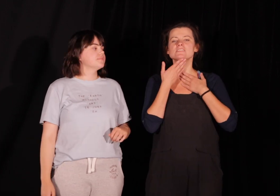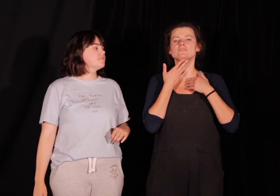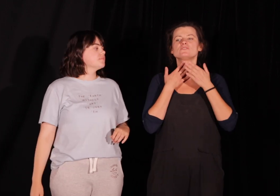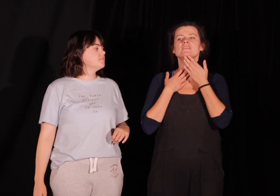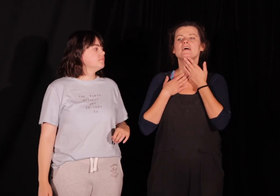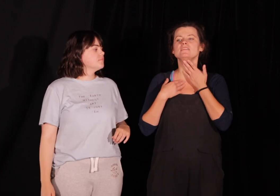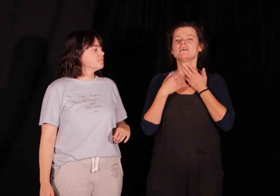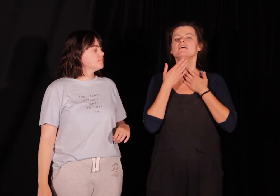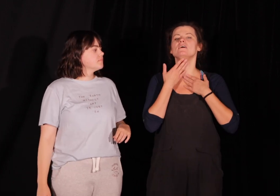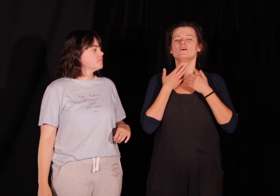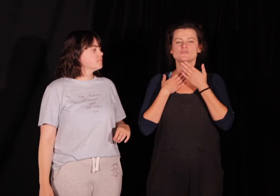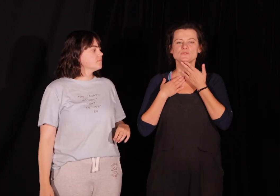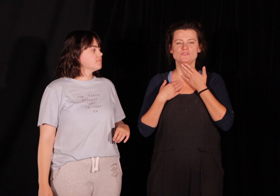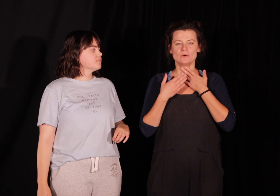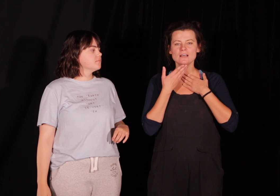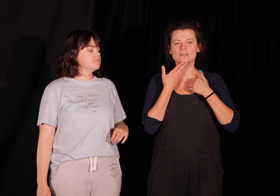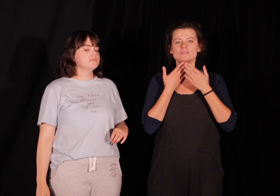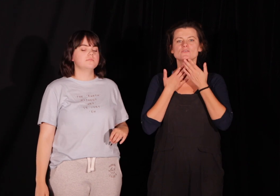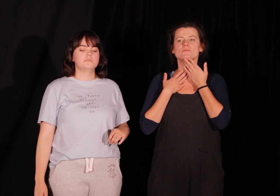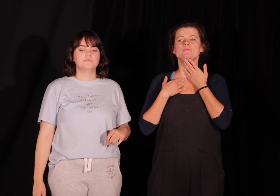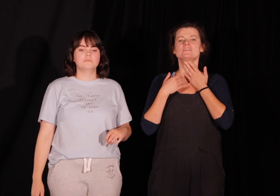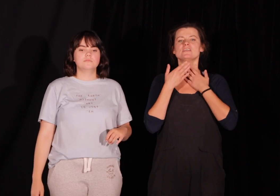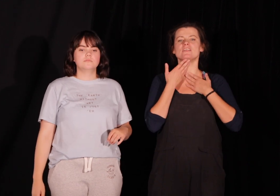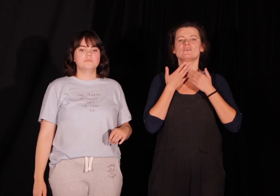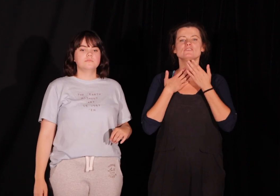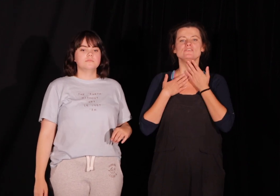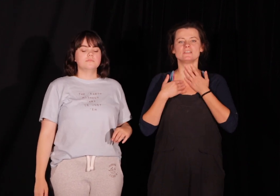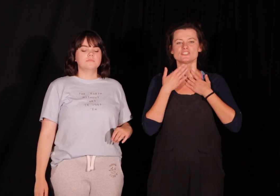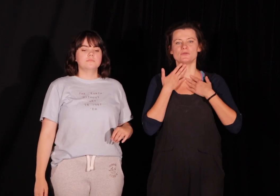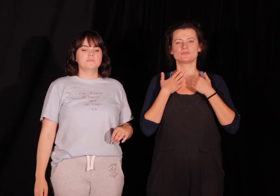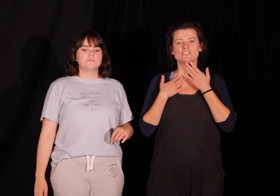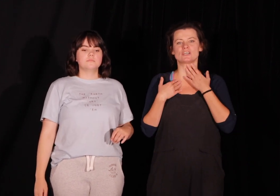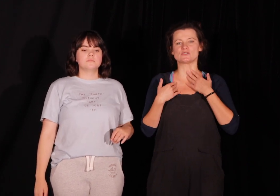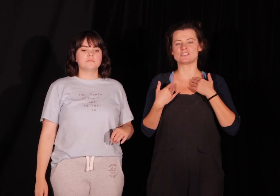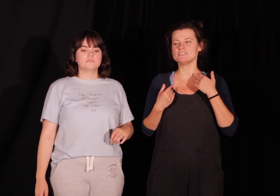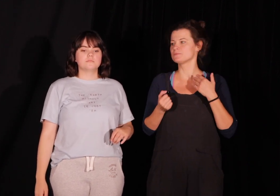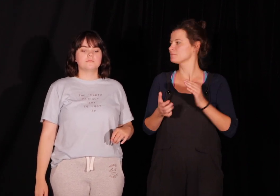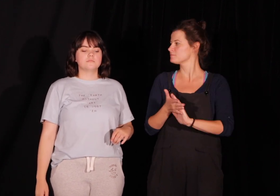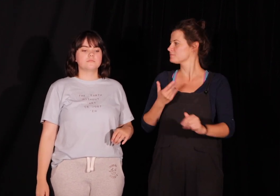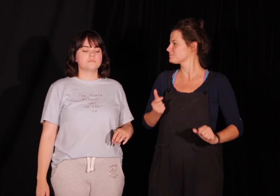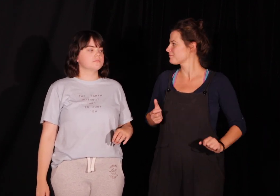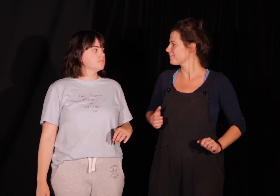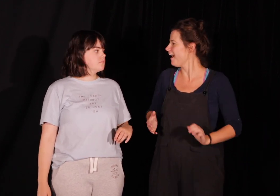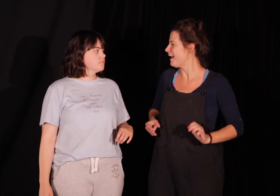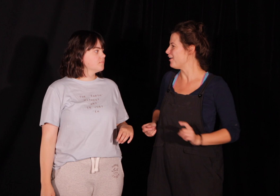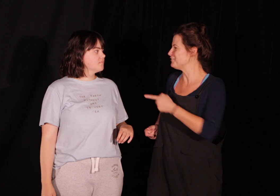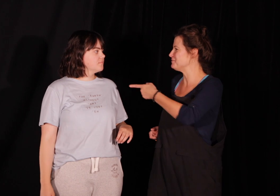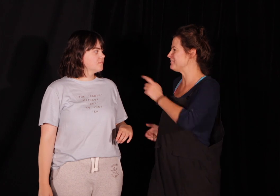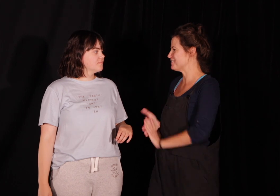się już delikatnie rozluźniła, to zrobimy jeszcze jedno ćwiczenie, żeby ją troszeczkę rozgrzać. Ha, o tym nie wiem.